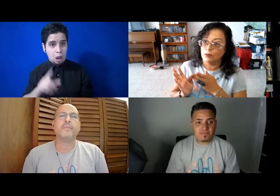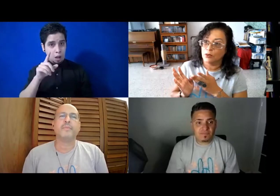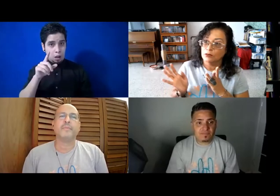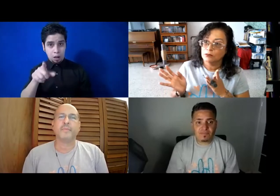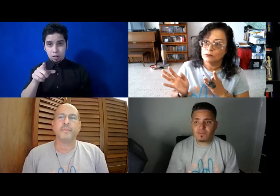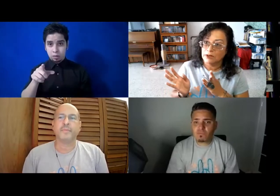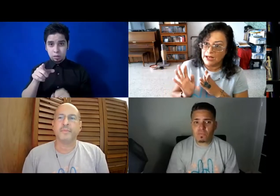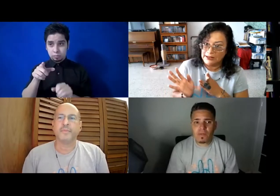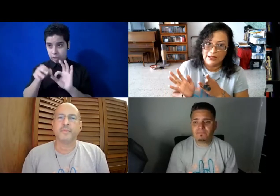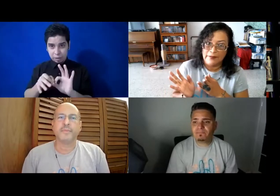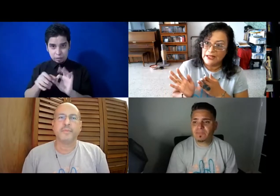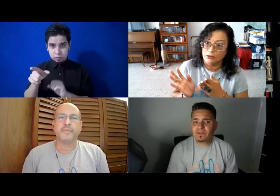W, ¿a ti te lo han pedido?